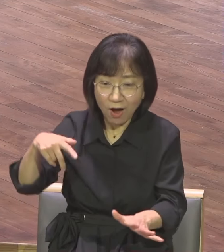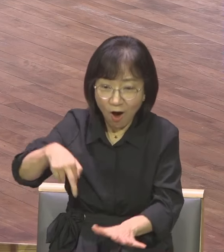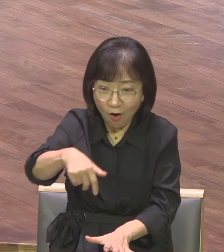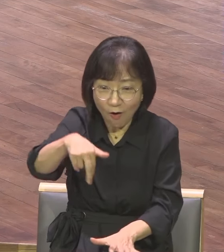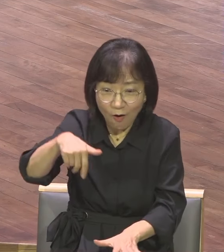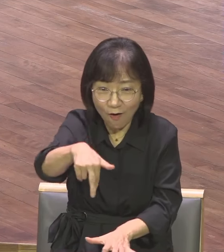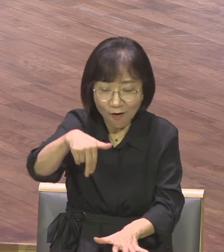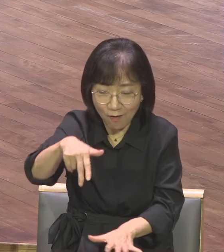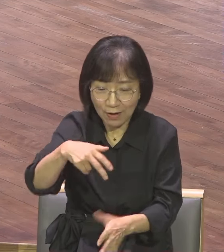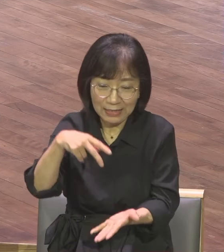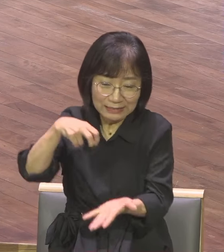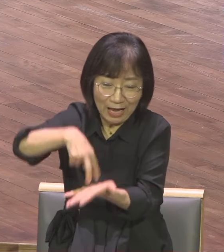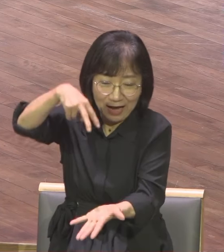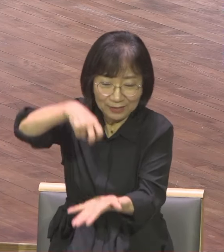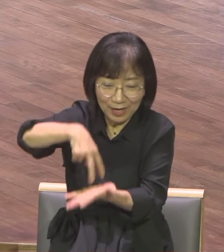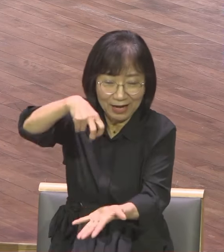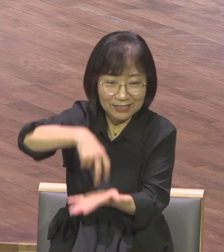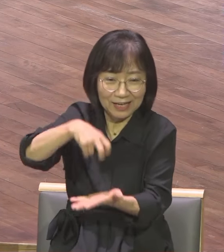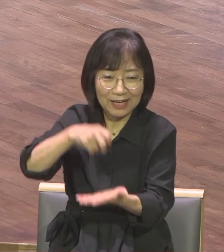들어가서 사람이 보도 남무든